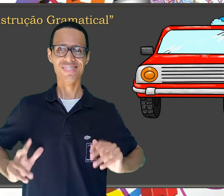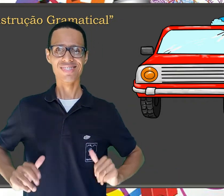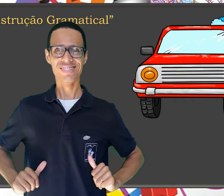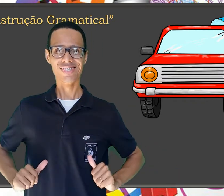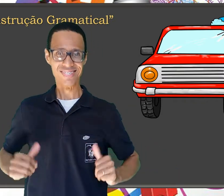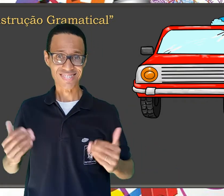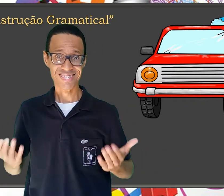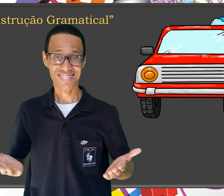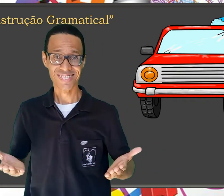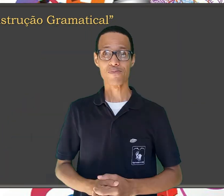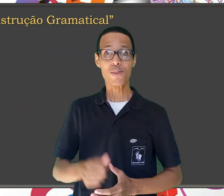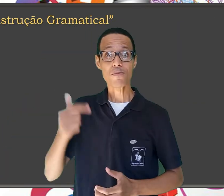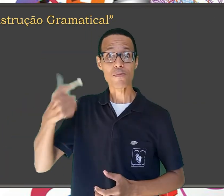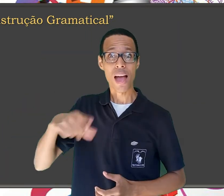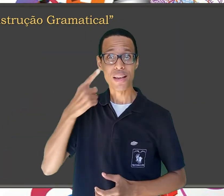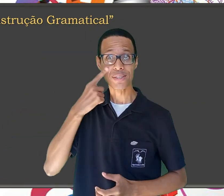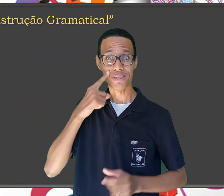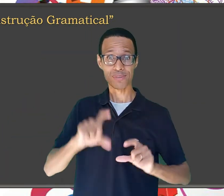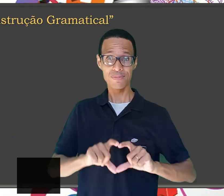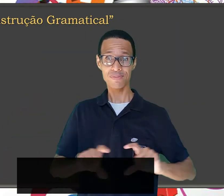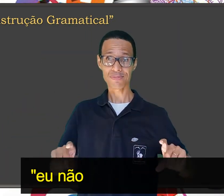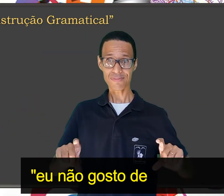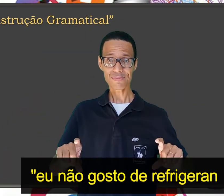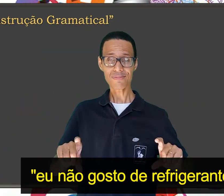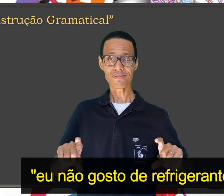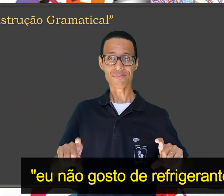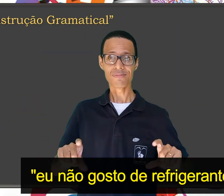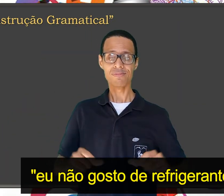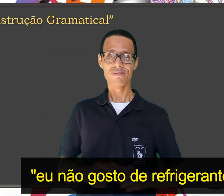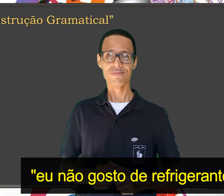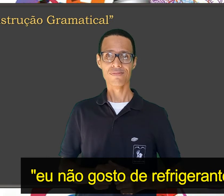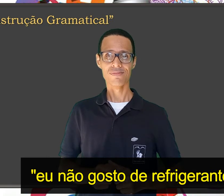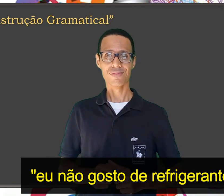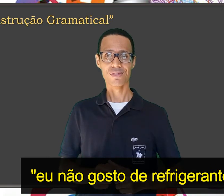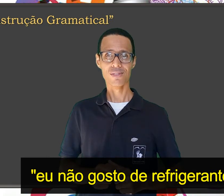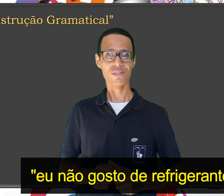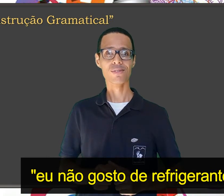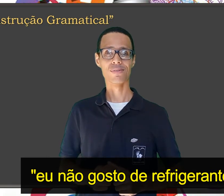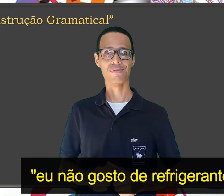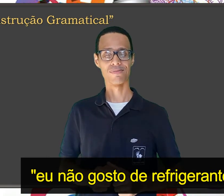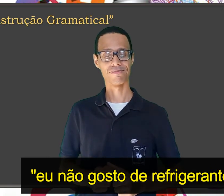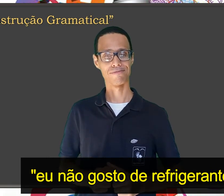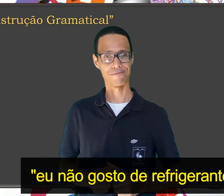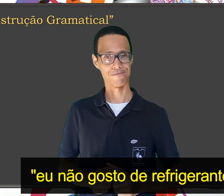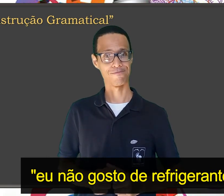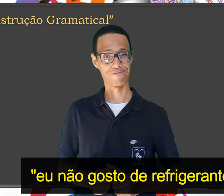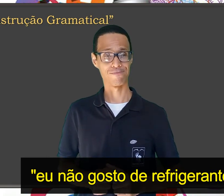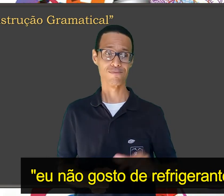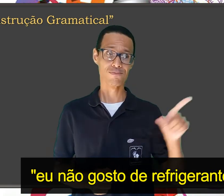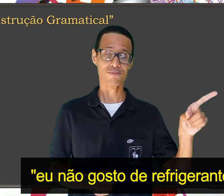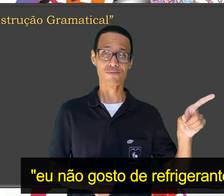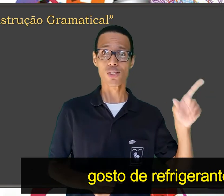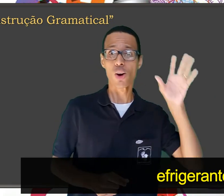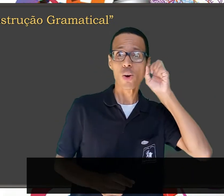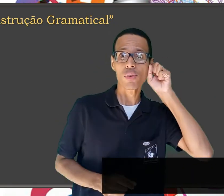Outro exemplo é com a negação. Os ouvintes dizem, eu não gosto de